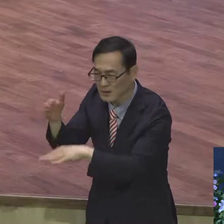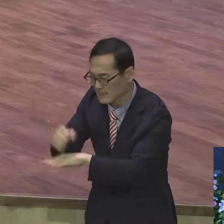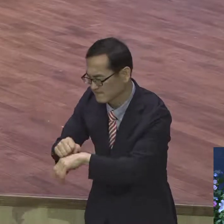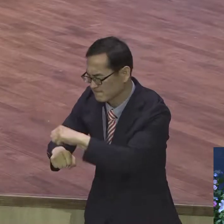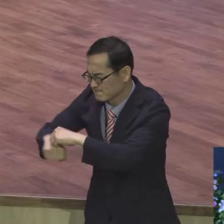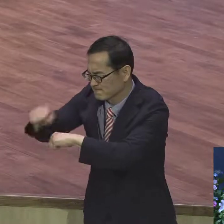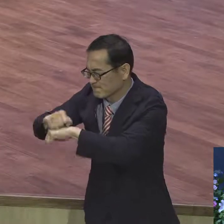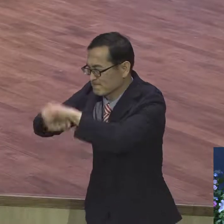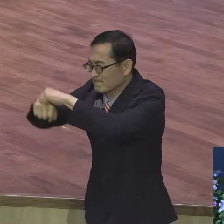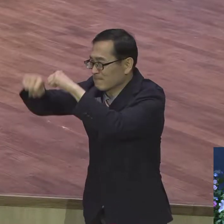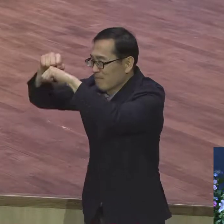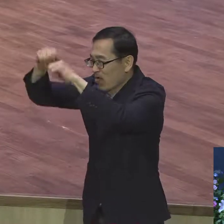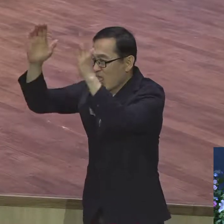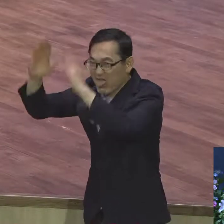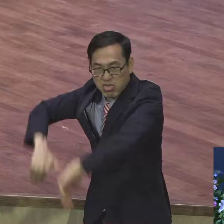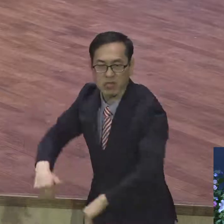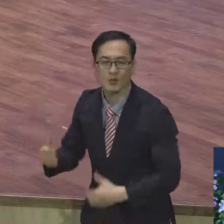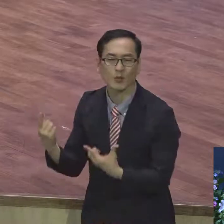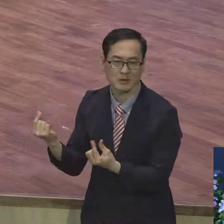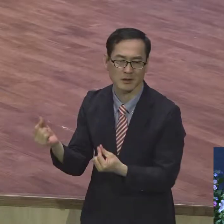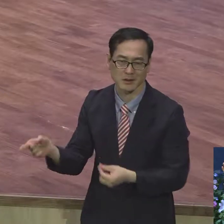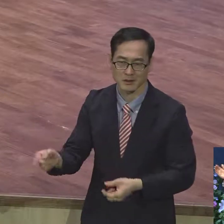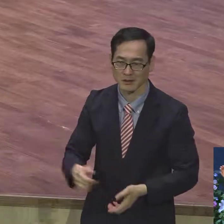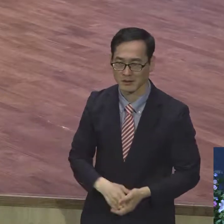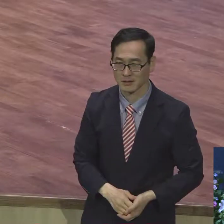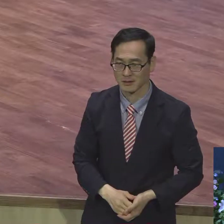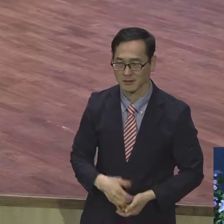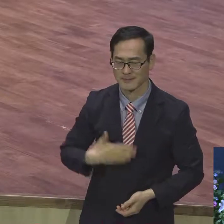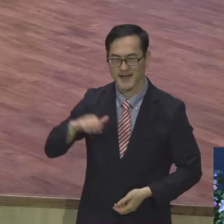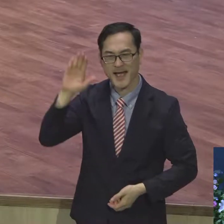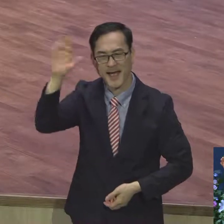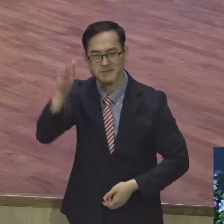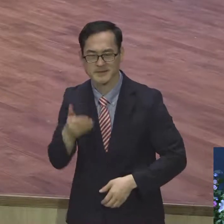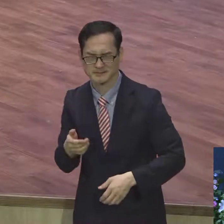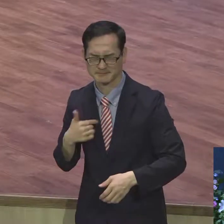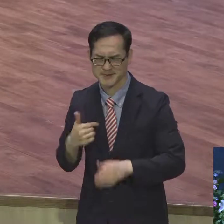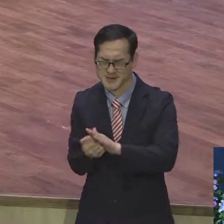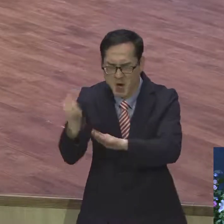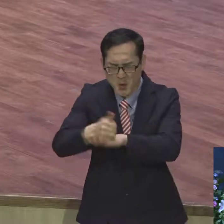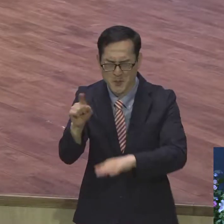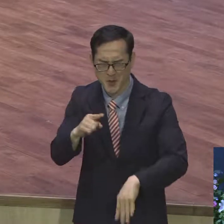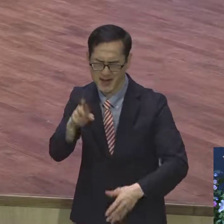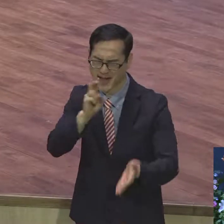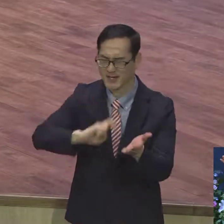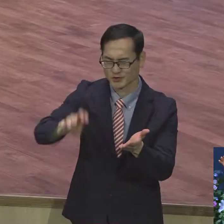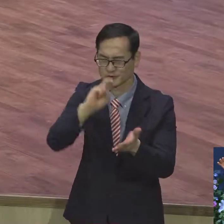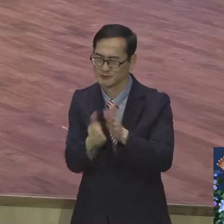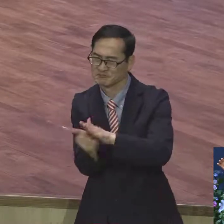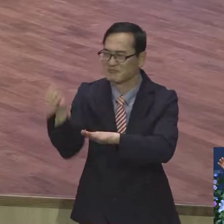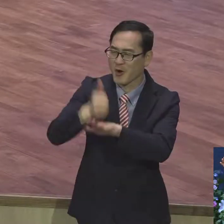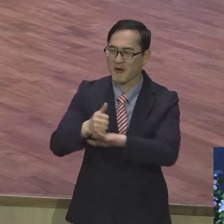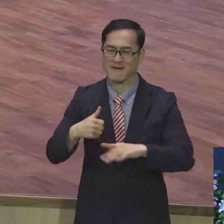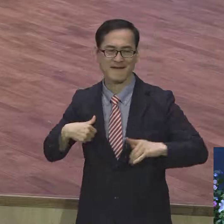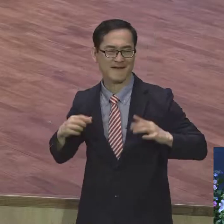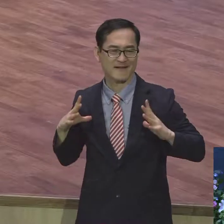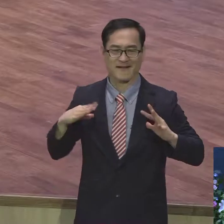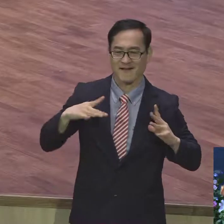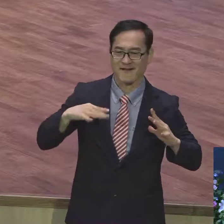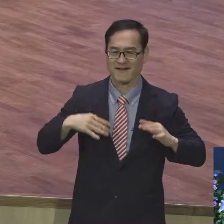그러니까 보세요. 내가 가수되어 연예인 내가 성공했다. 전국 전부 다